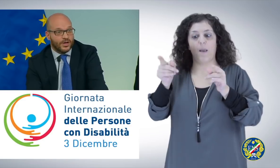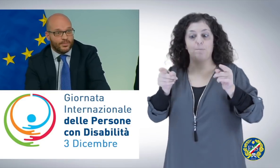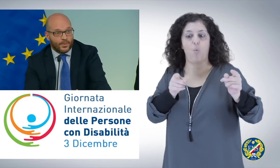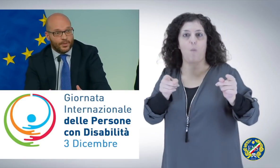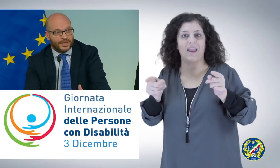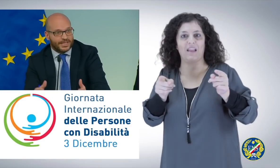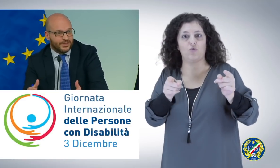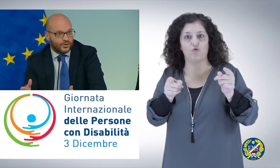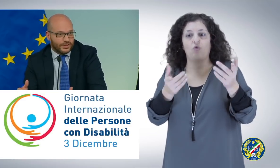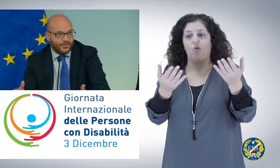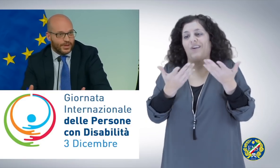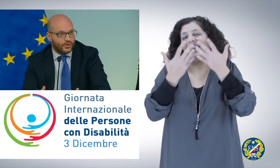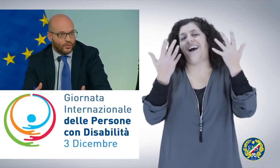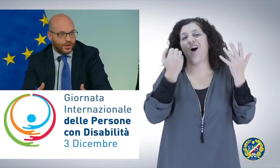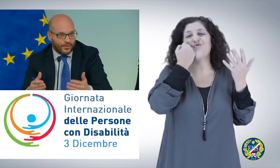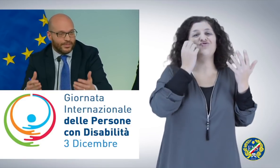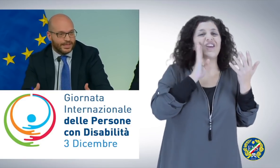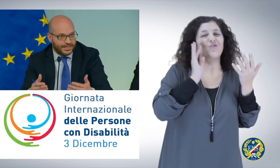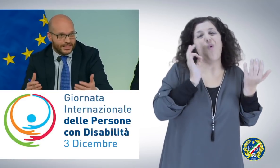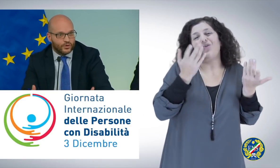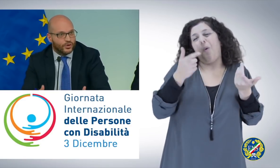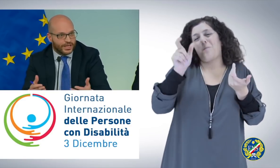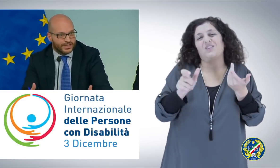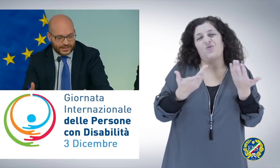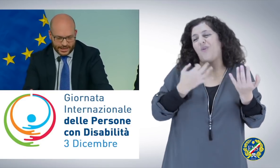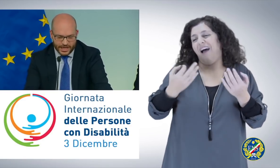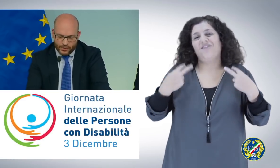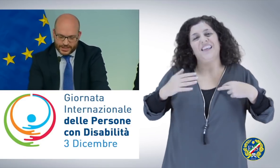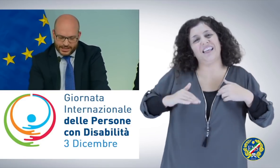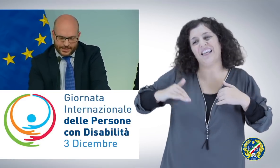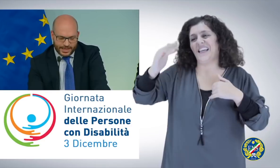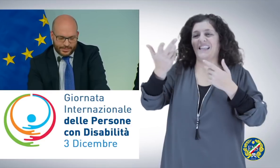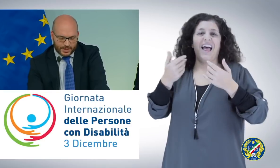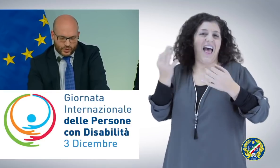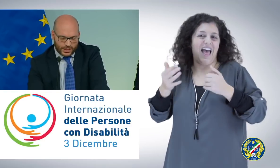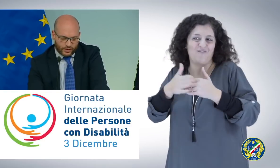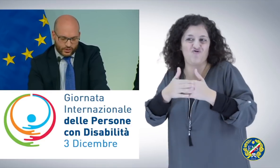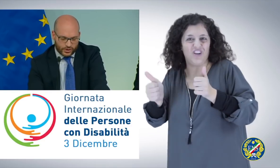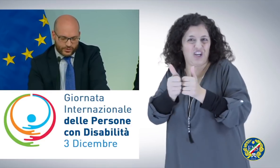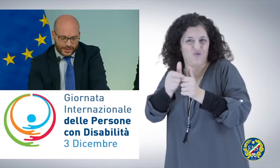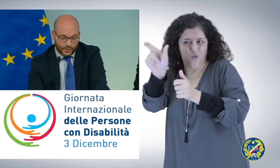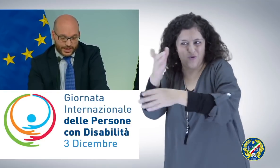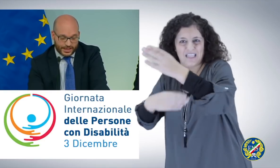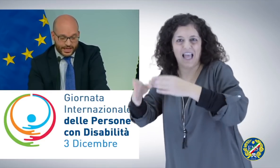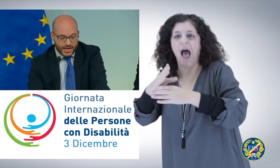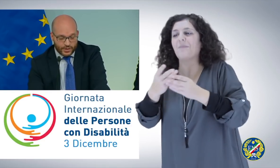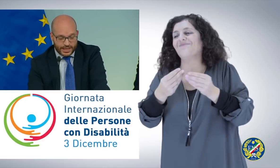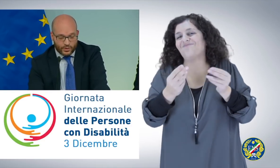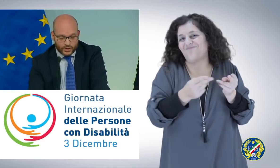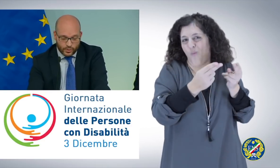proprio il passaggio nel momento in cui ovviamente i genitori o chi assiste questa determinata persona non ci dovesse più essere. Quindi da questo